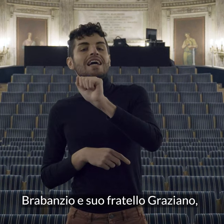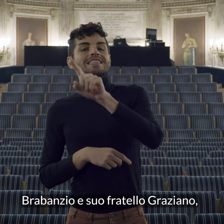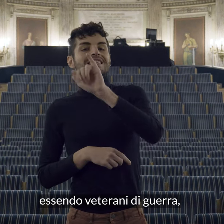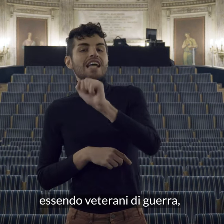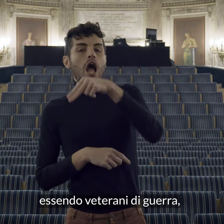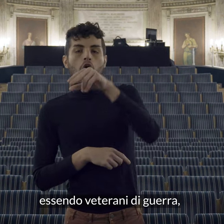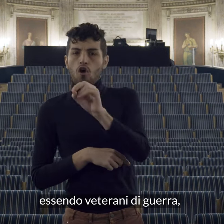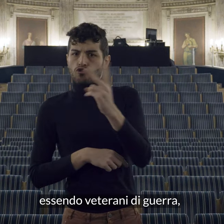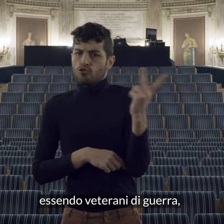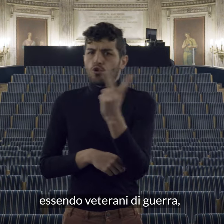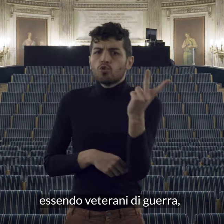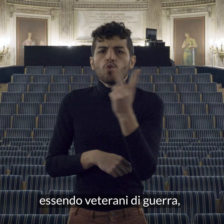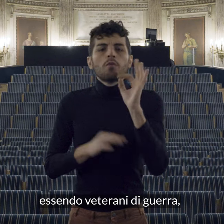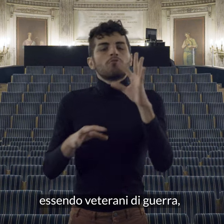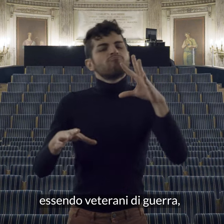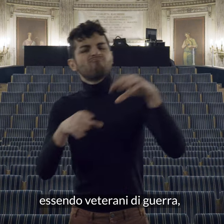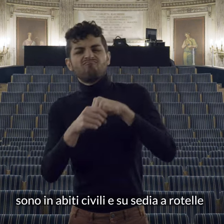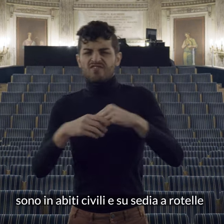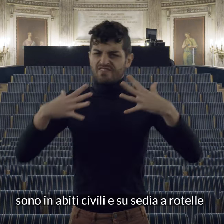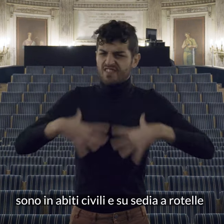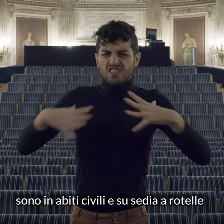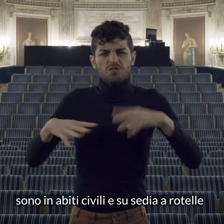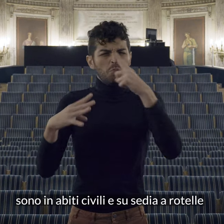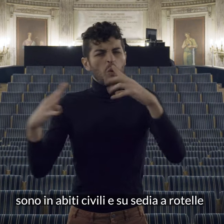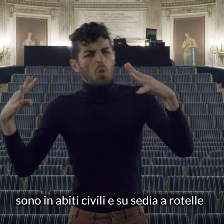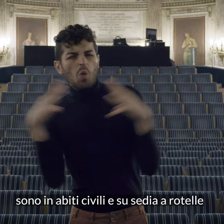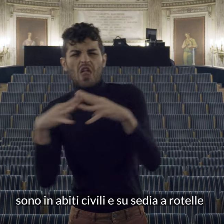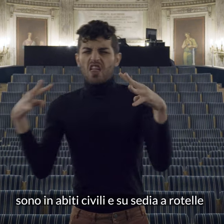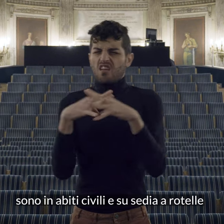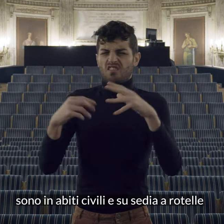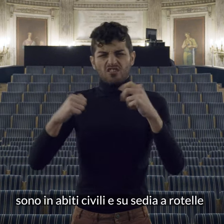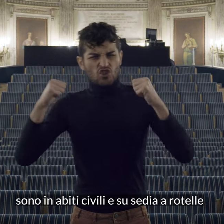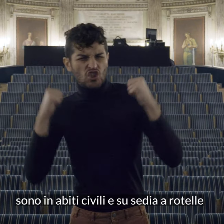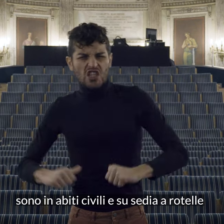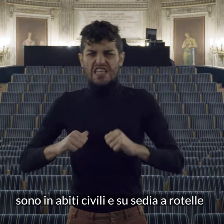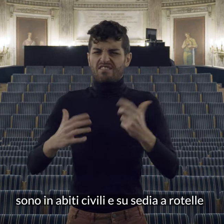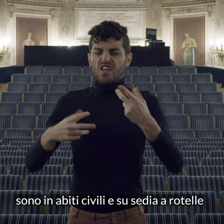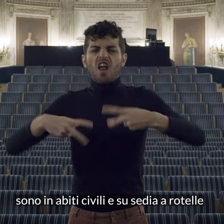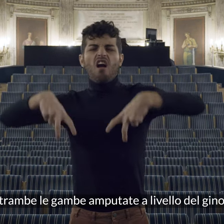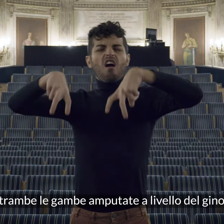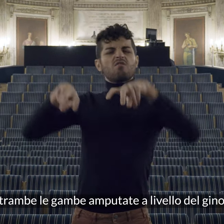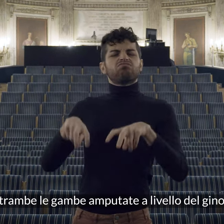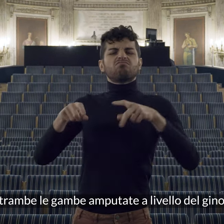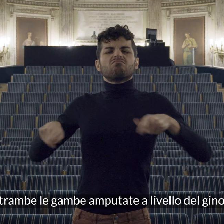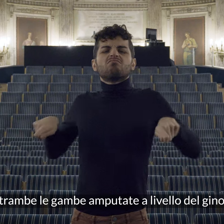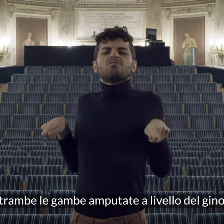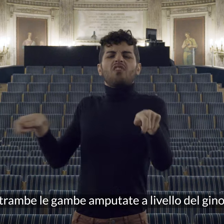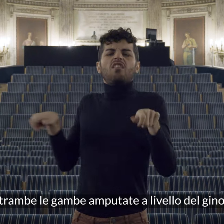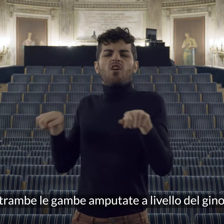essendo veterani di guerra sono in abiti civili e su sedia a rotelle con entrambe le gambe